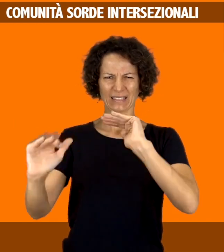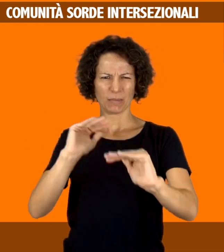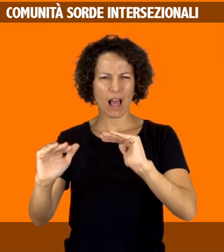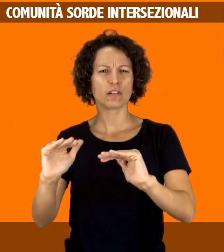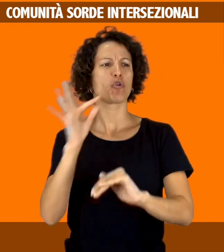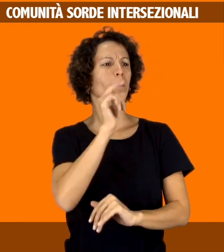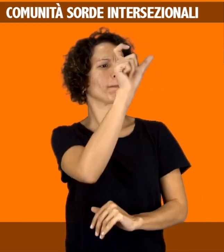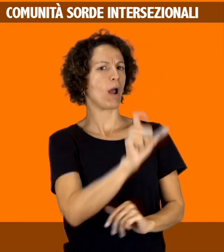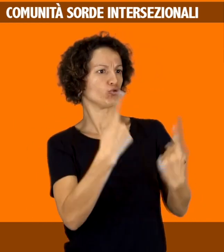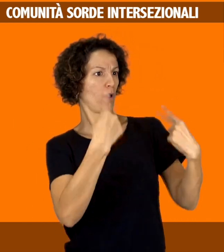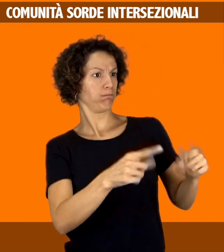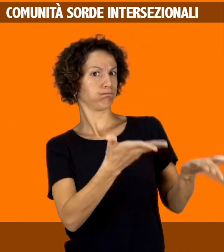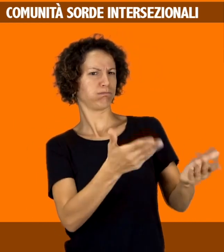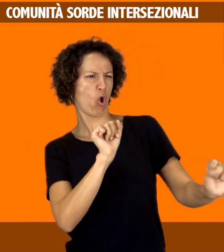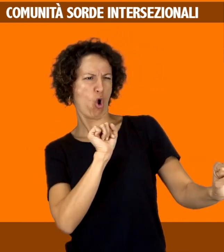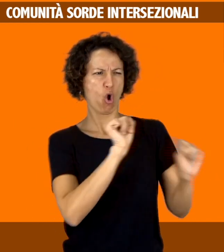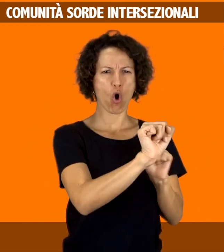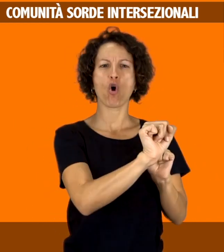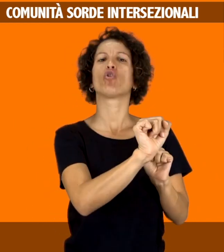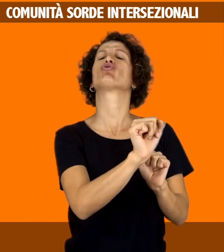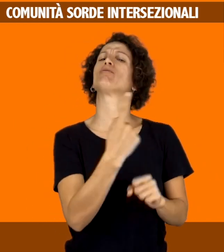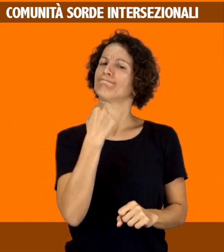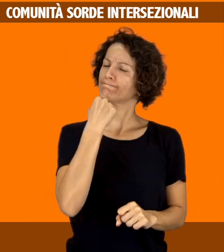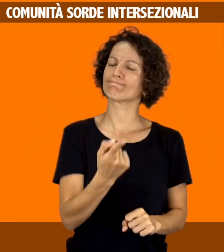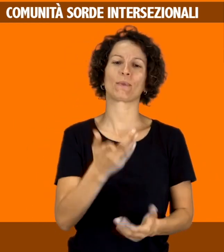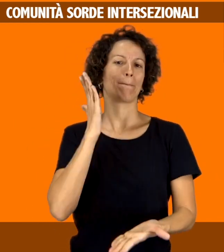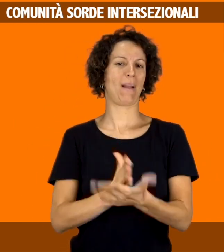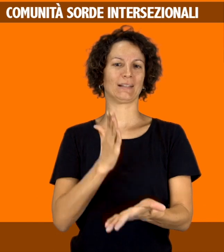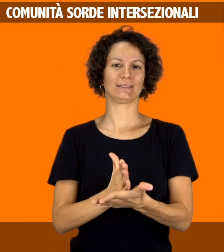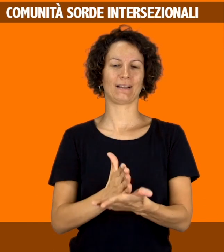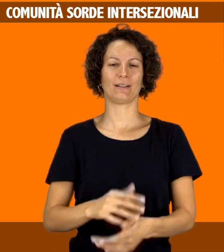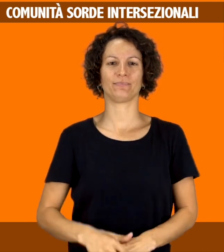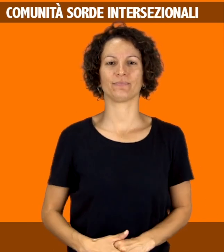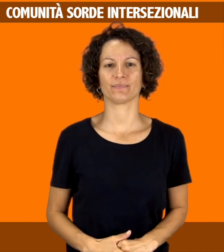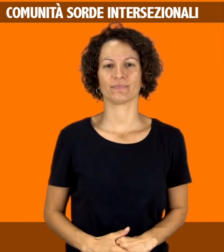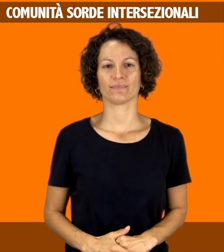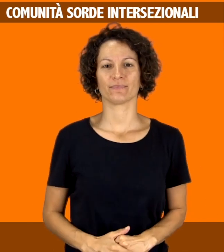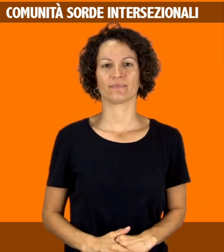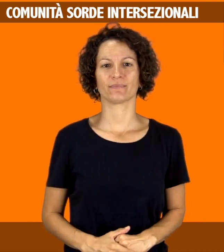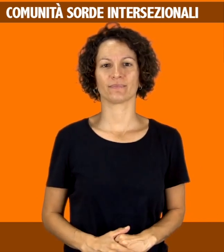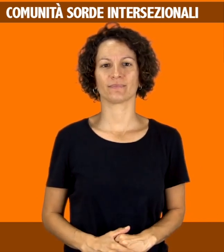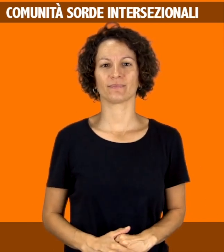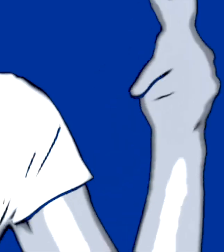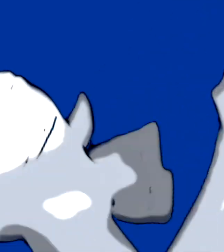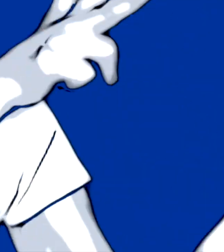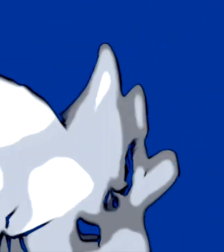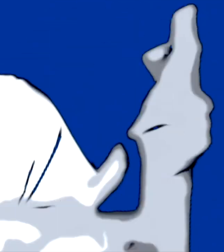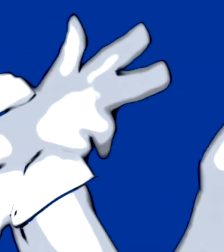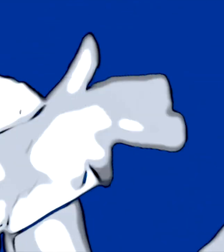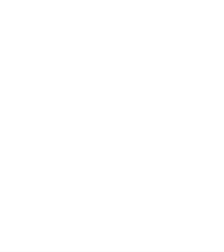inclusiva. Oggi diciamo basta a qualsiasi tipo di discriminazione o di crimine d'odio che